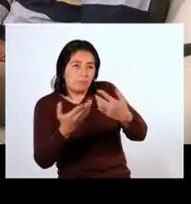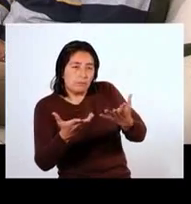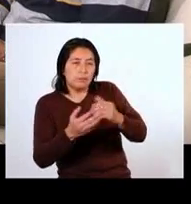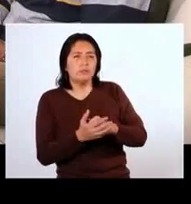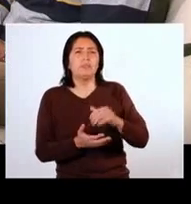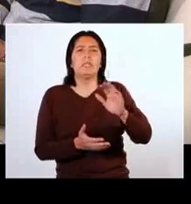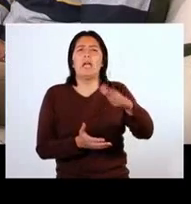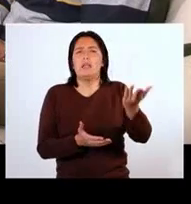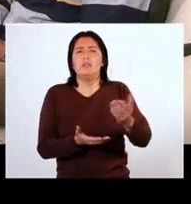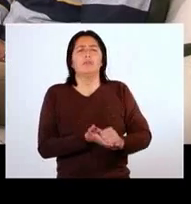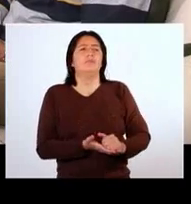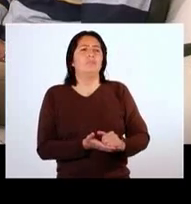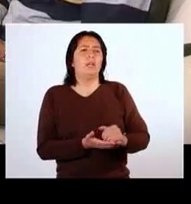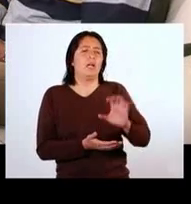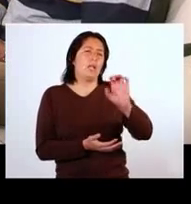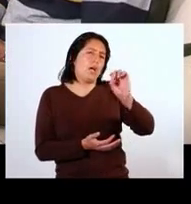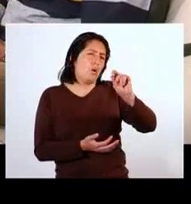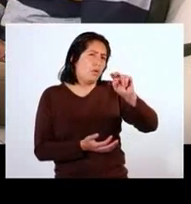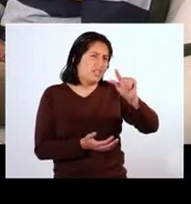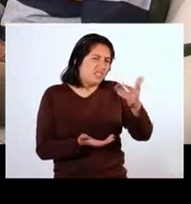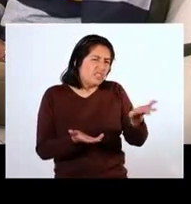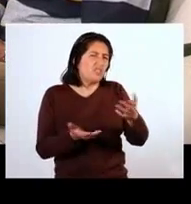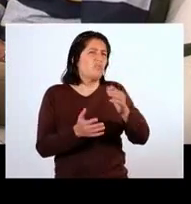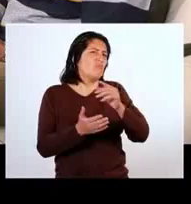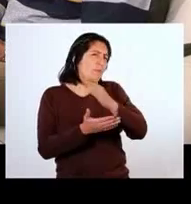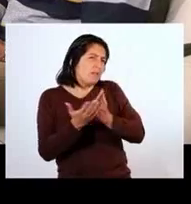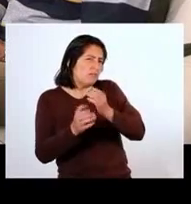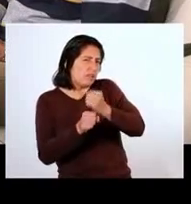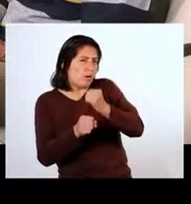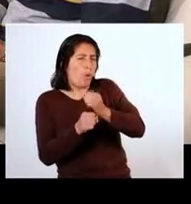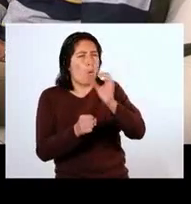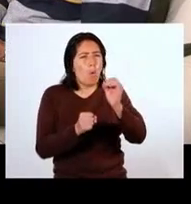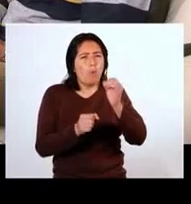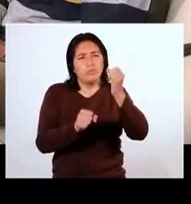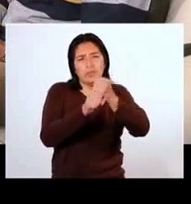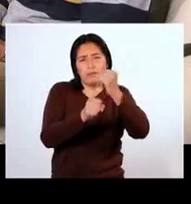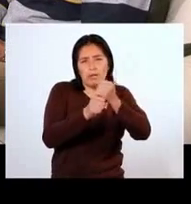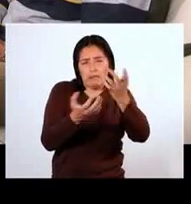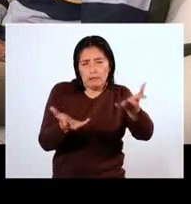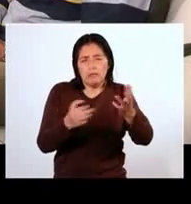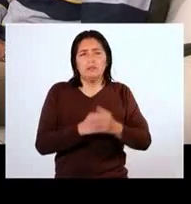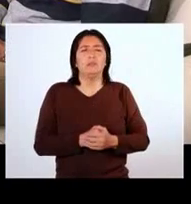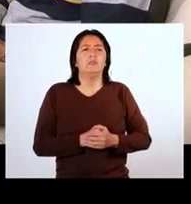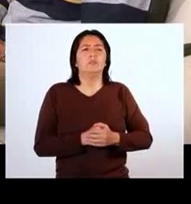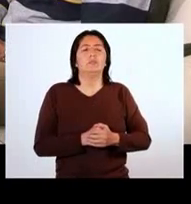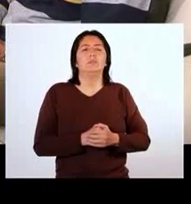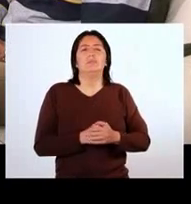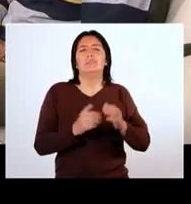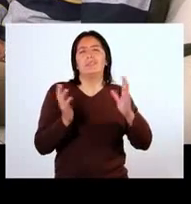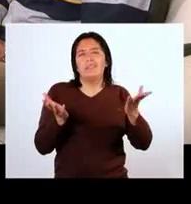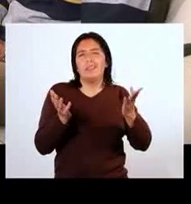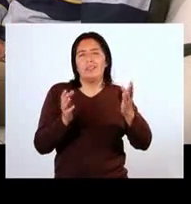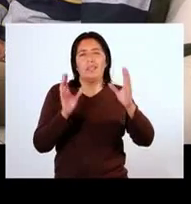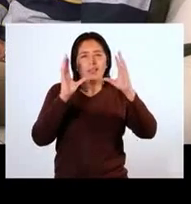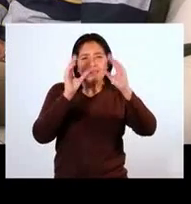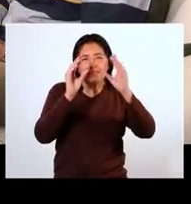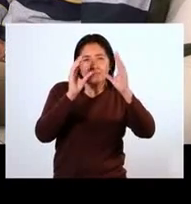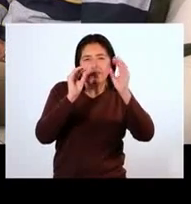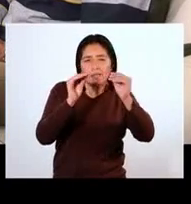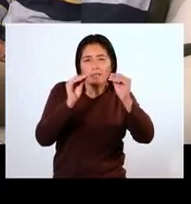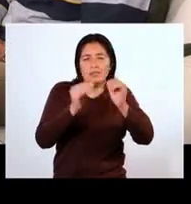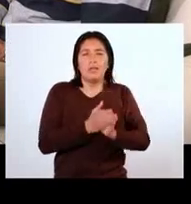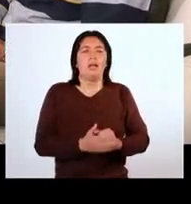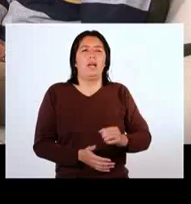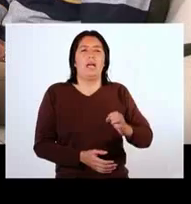que hay una parte de la ONG o un trabajo dentro de la ONG que forma a